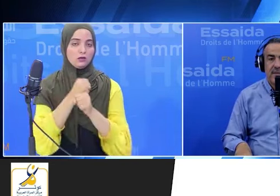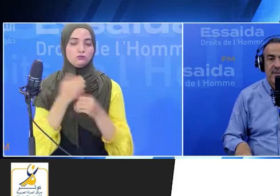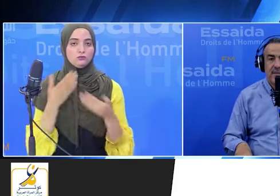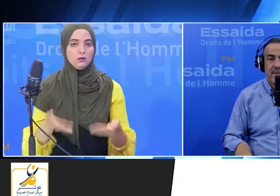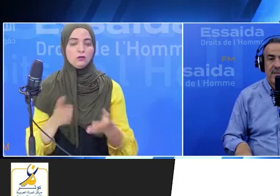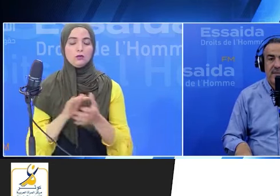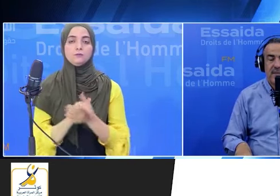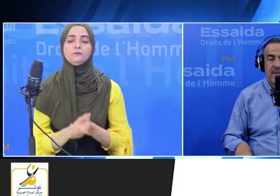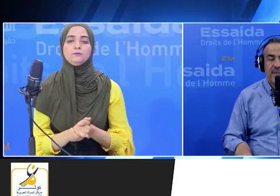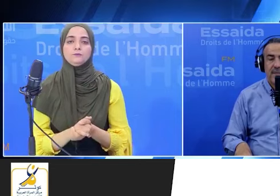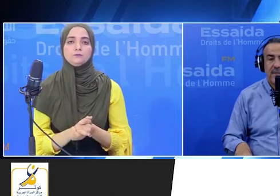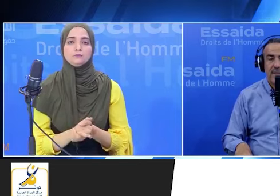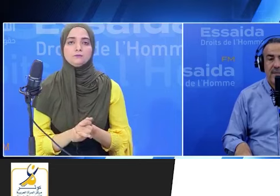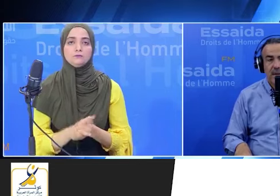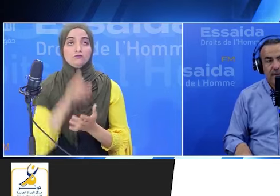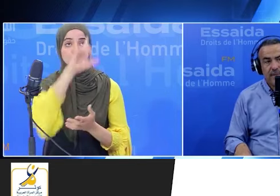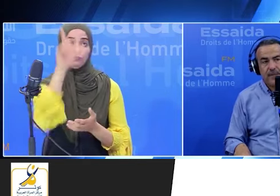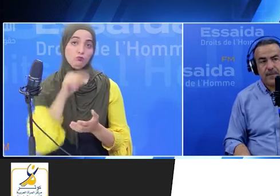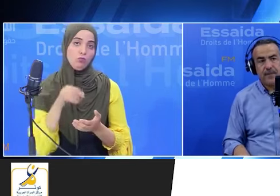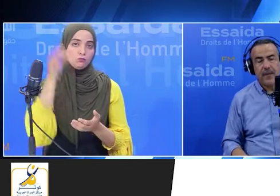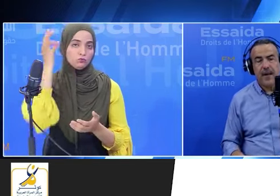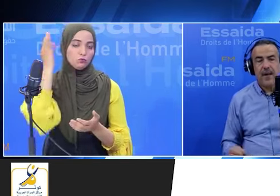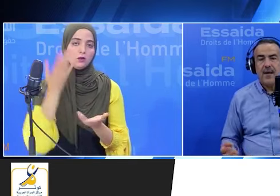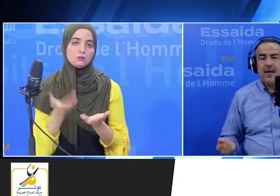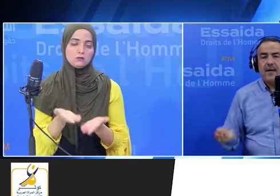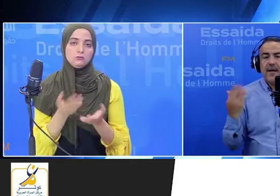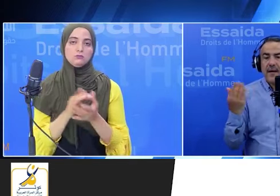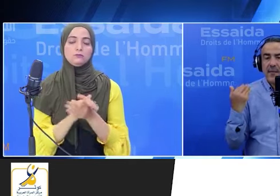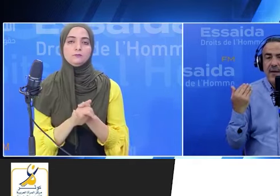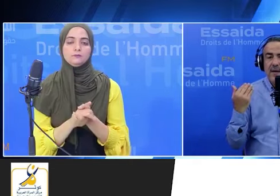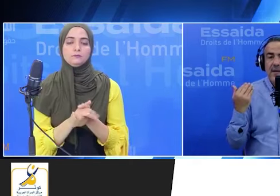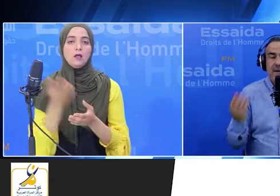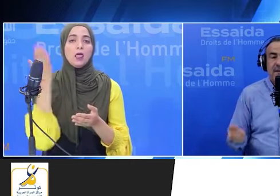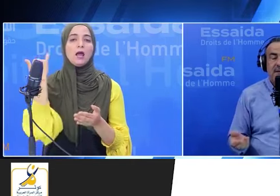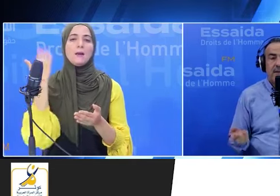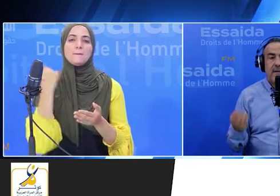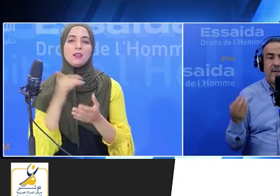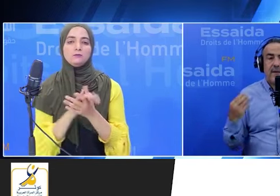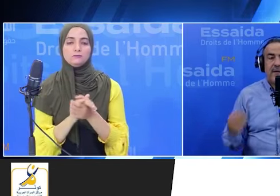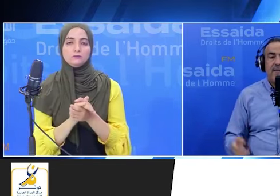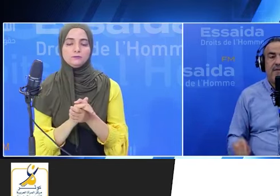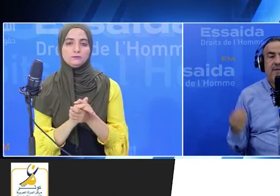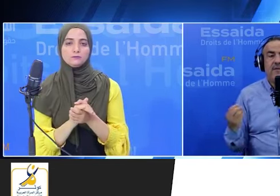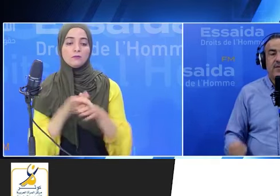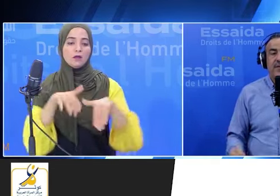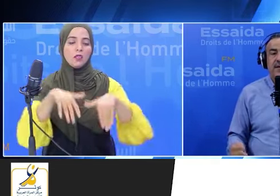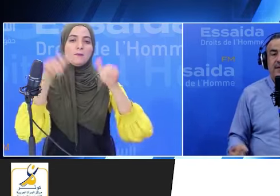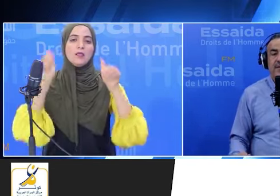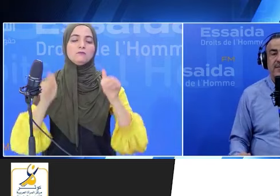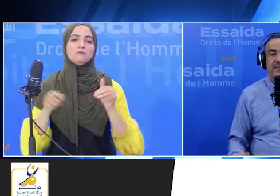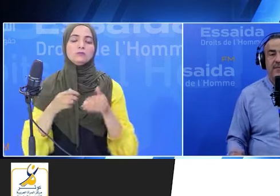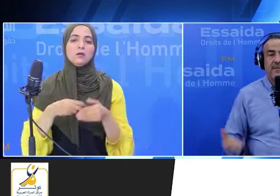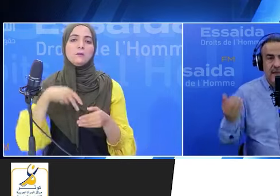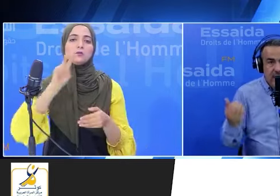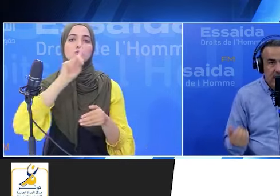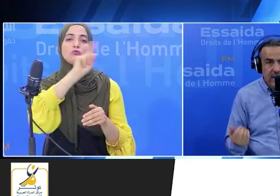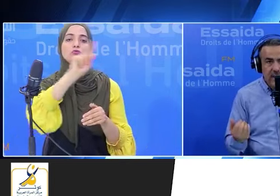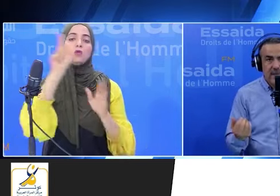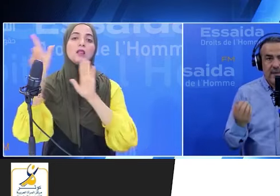ترونسا به كان قبل البرنامان فيه ميتين وسبعة عشر